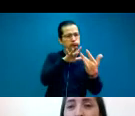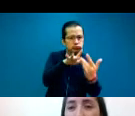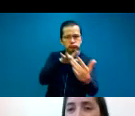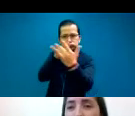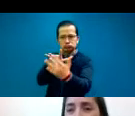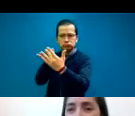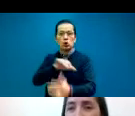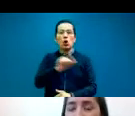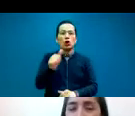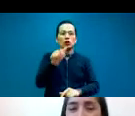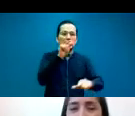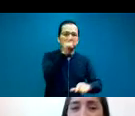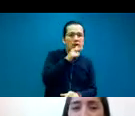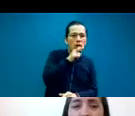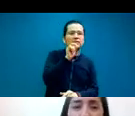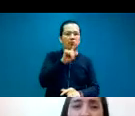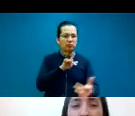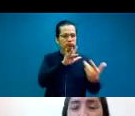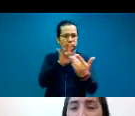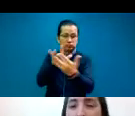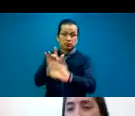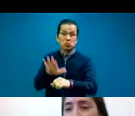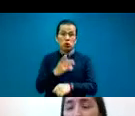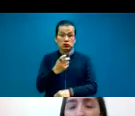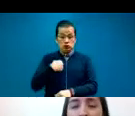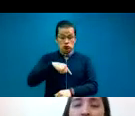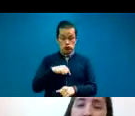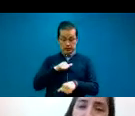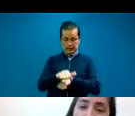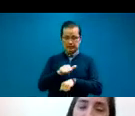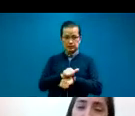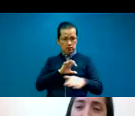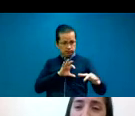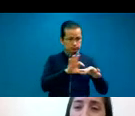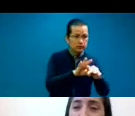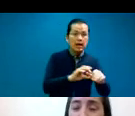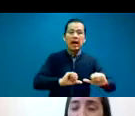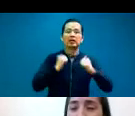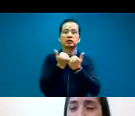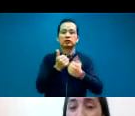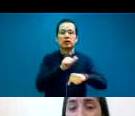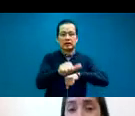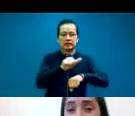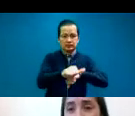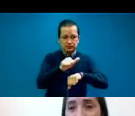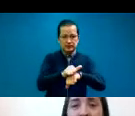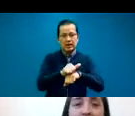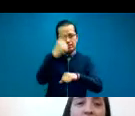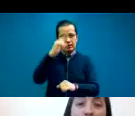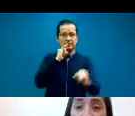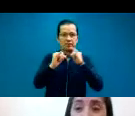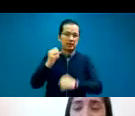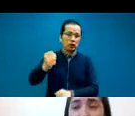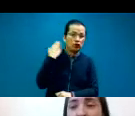y por eso nosotros acá en Argentina firmamos convenios con la Asociación Argentina de Intérpretes de Conferencia,